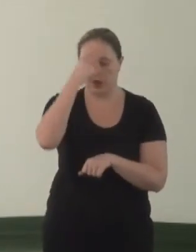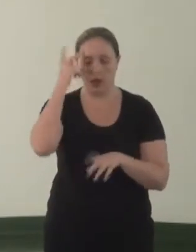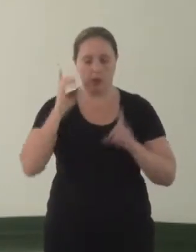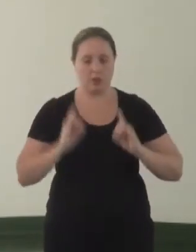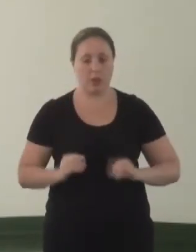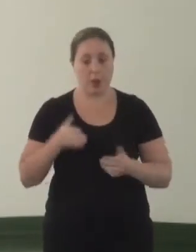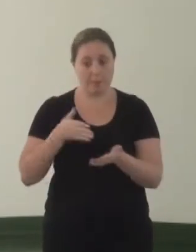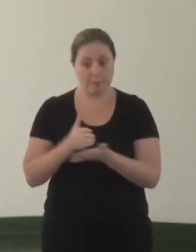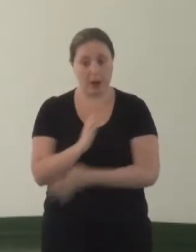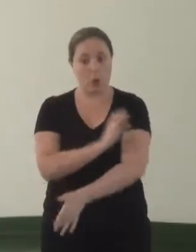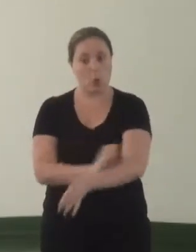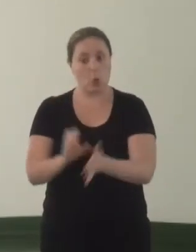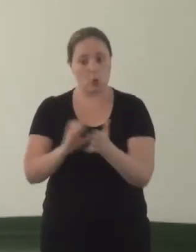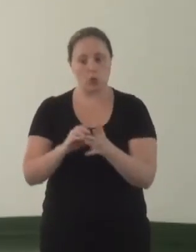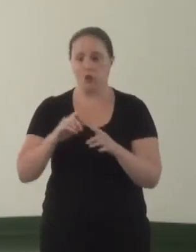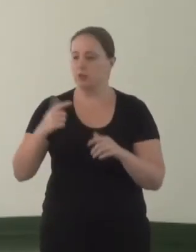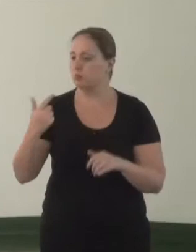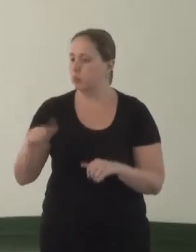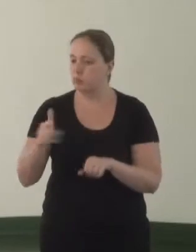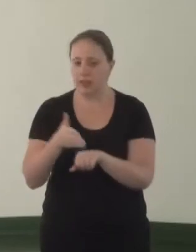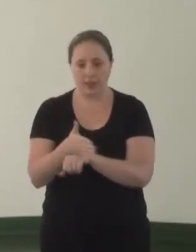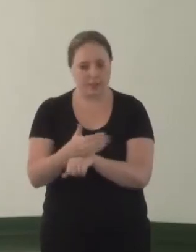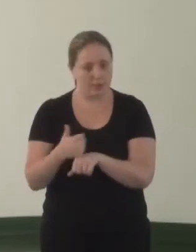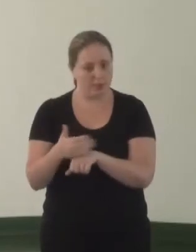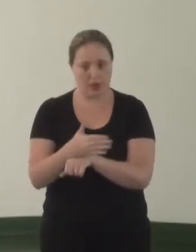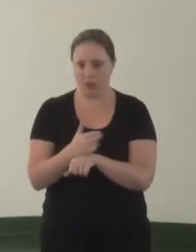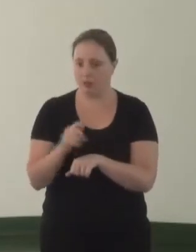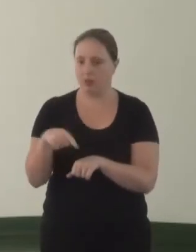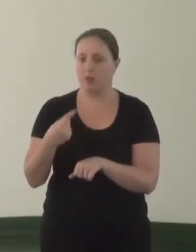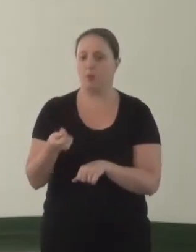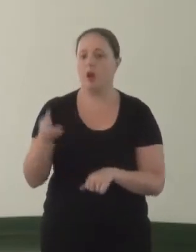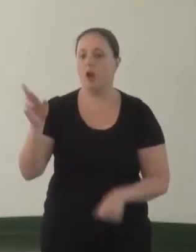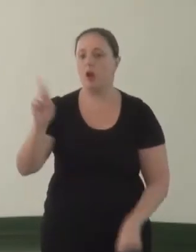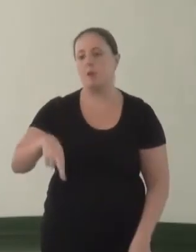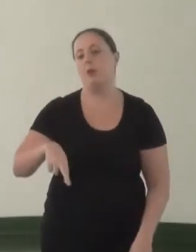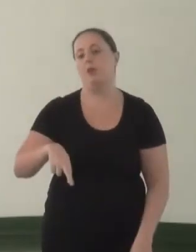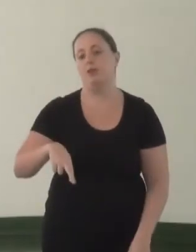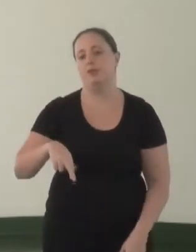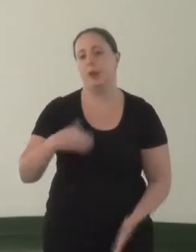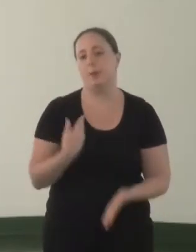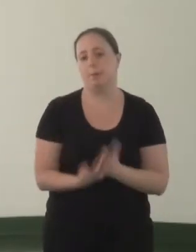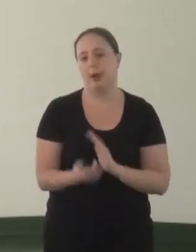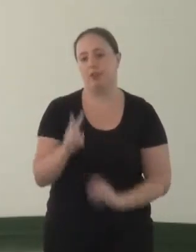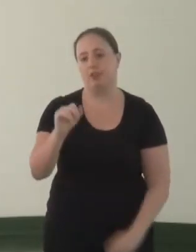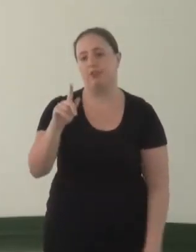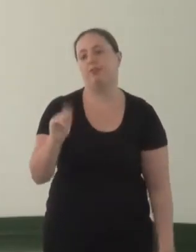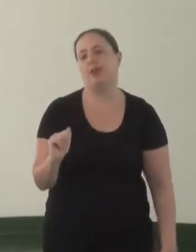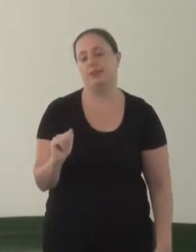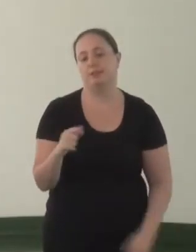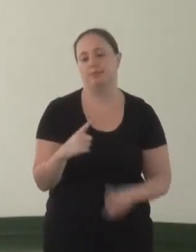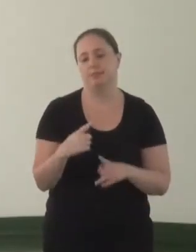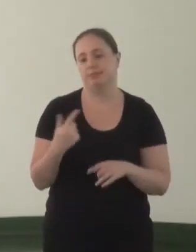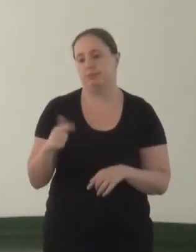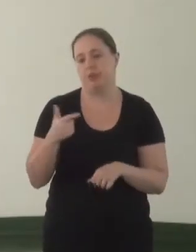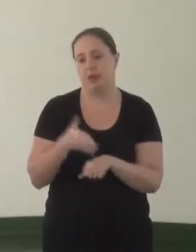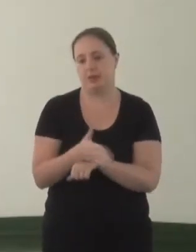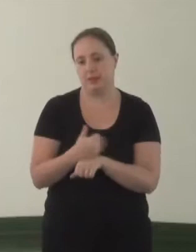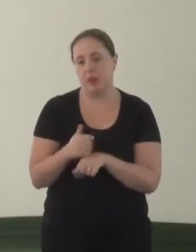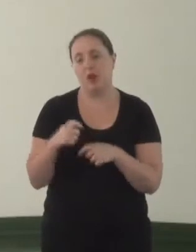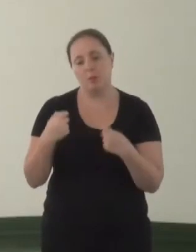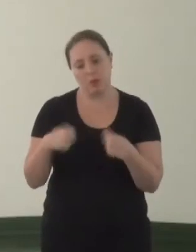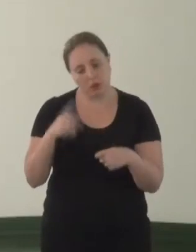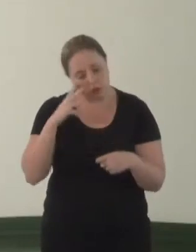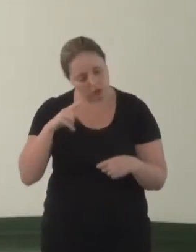público, não têm acessibilidade no estágio probatório e acabam perdendo a vaga, né? Então, isso também é algo que tem que ser